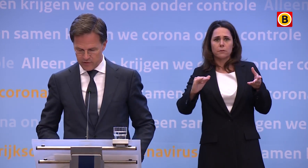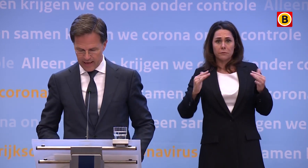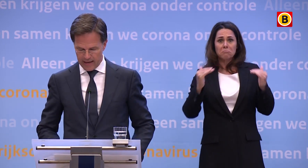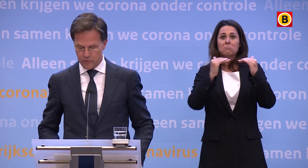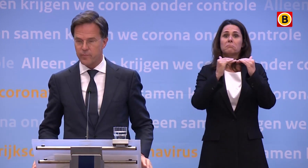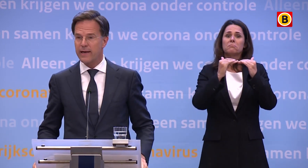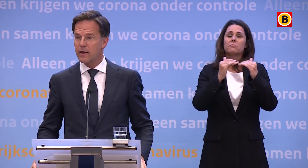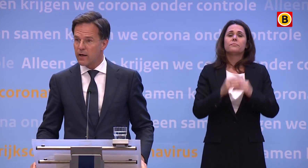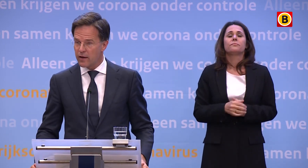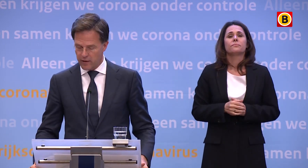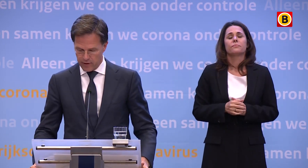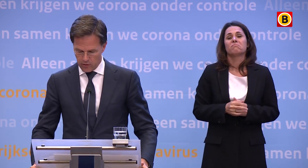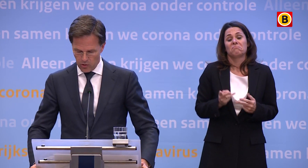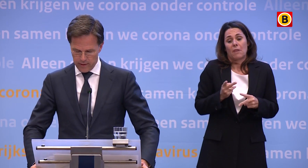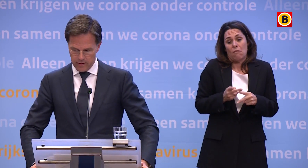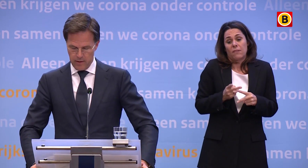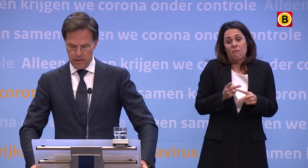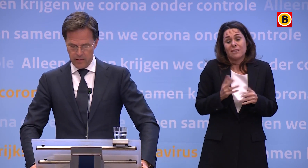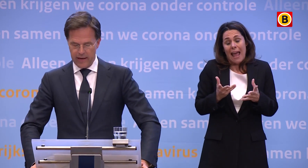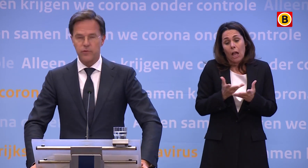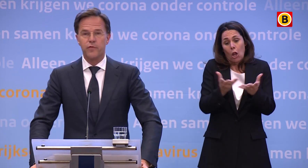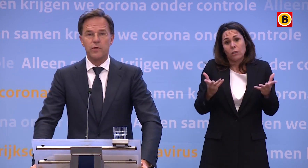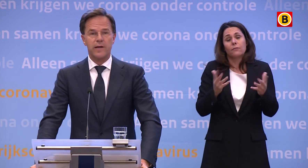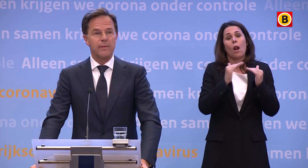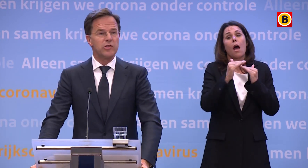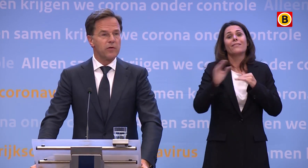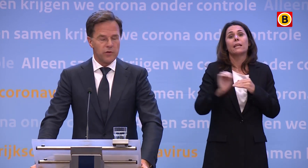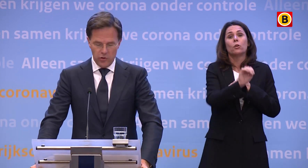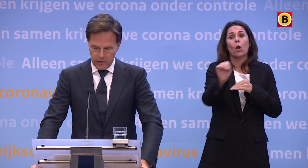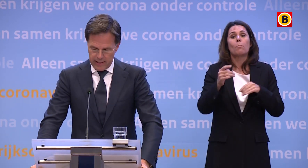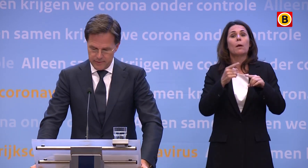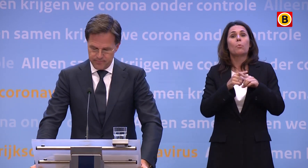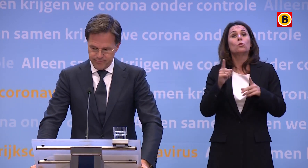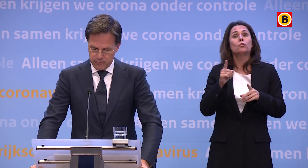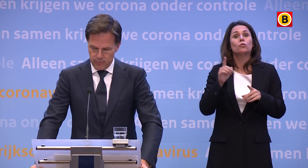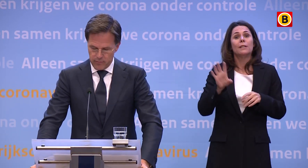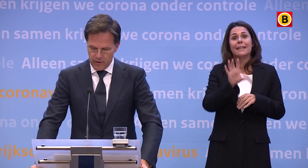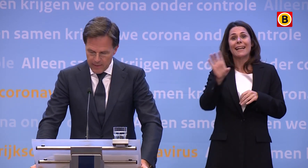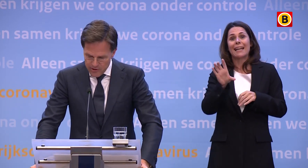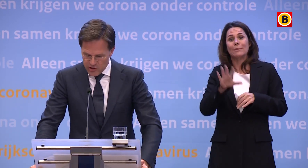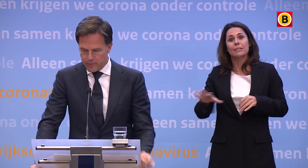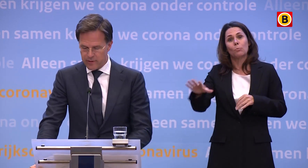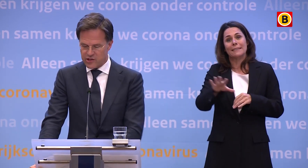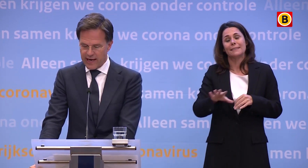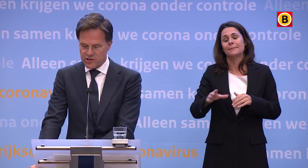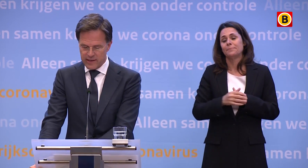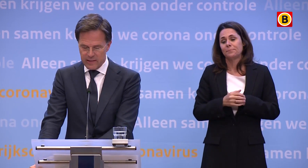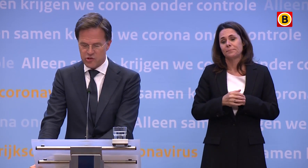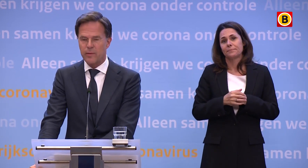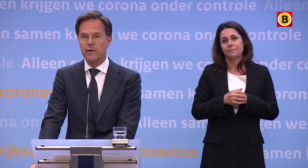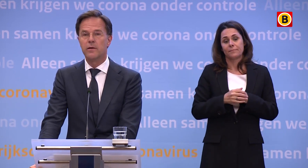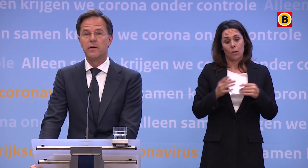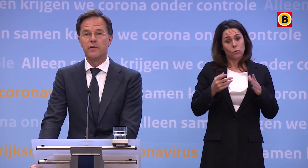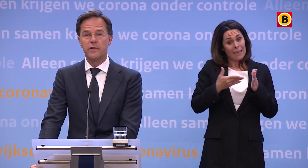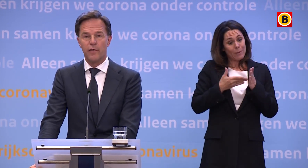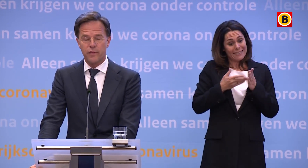geldt naar verwachting eigenlijk voor bijna alle landen in Europa en voor het Caribisch deel van het Koninkrijk. In principe is reizen naar